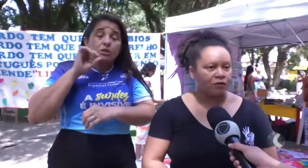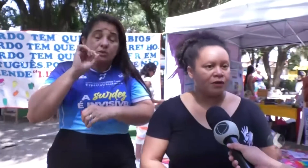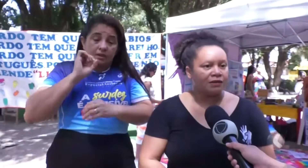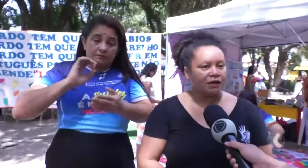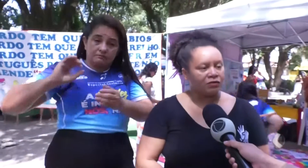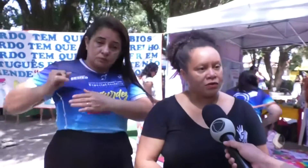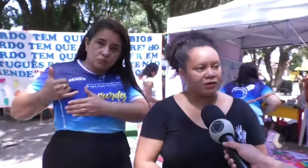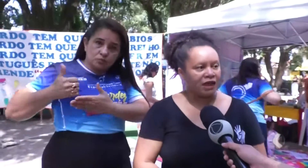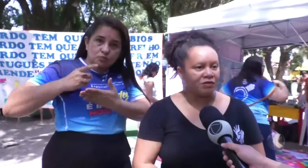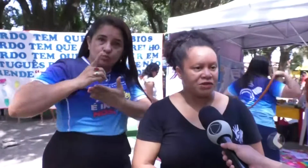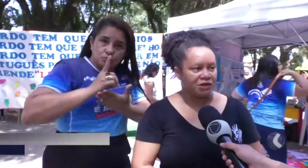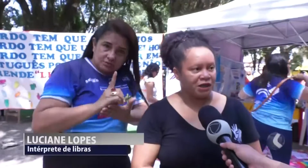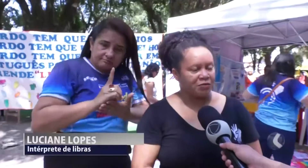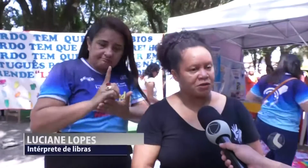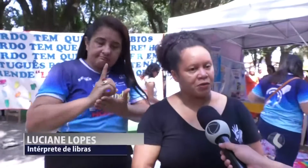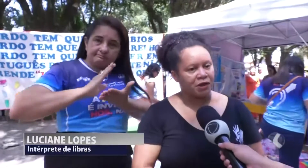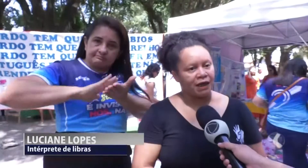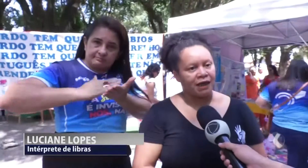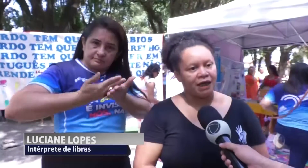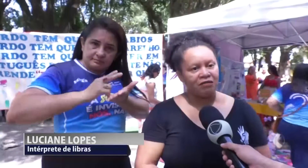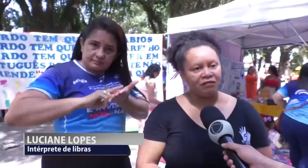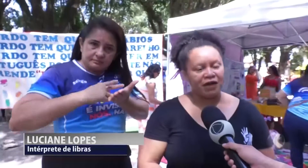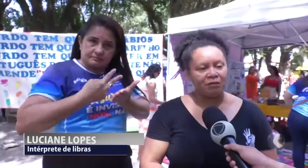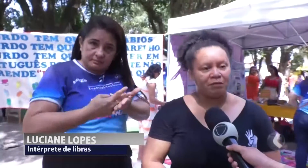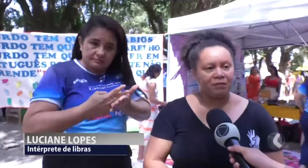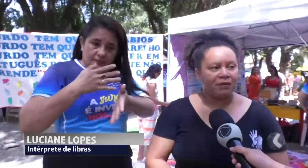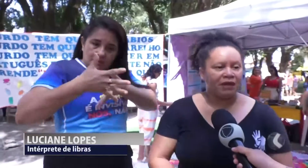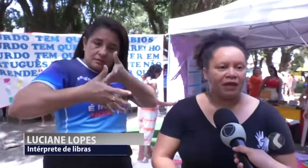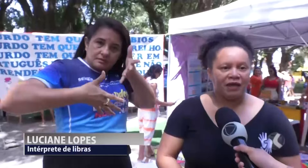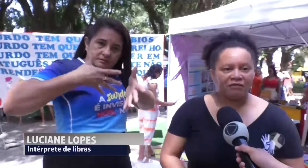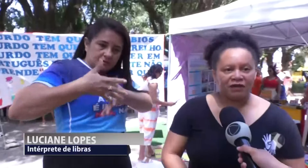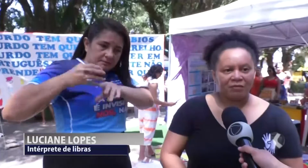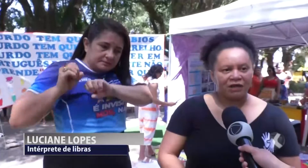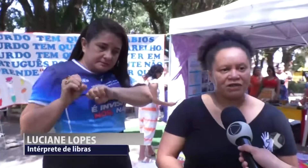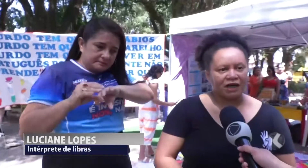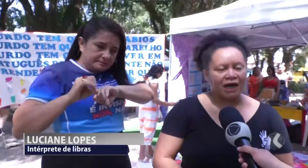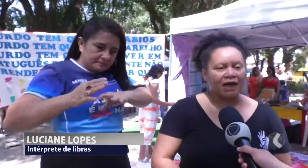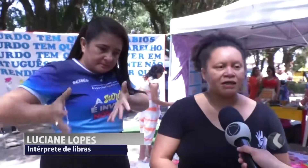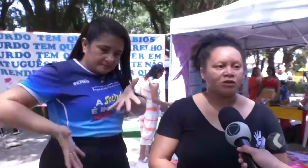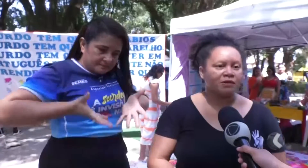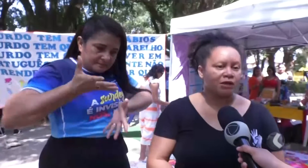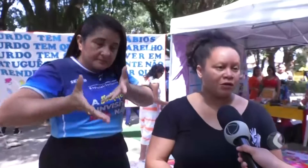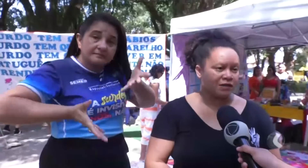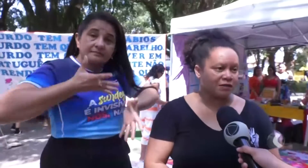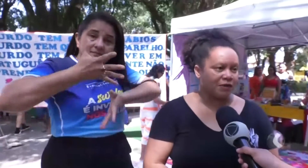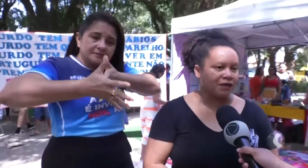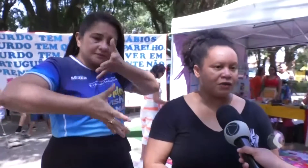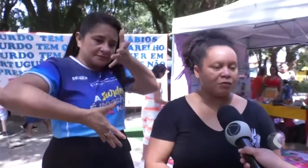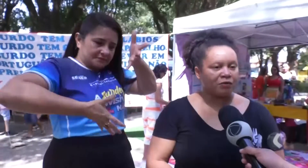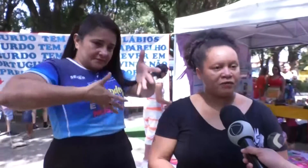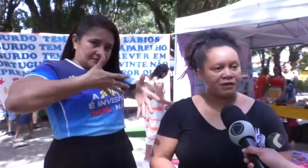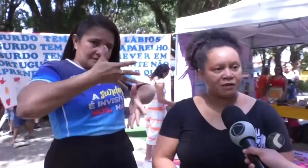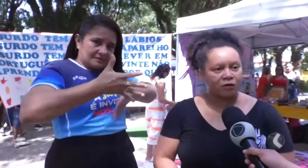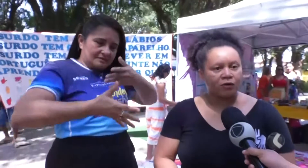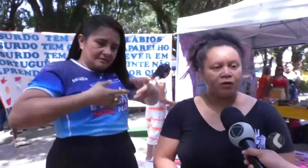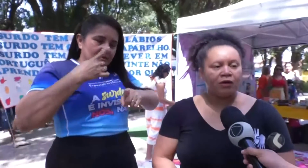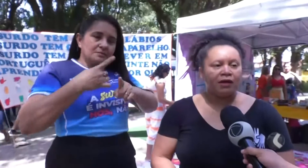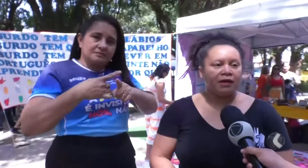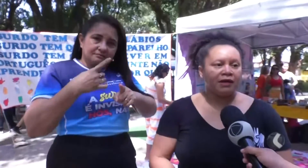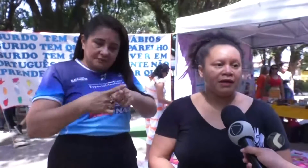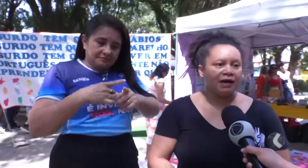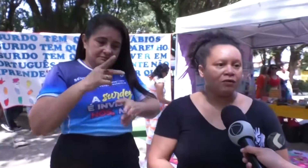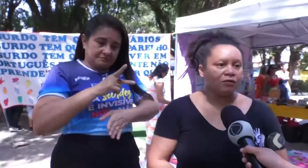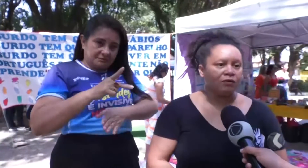professor, tradutor, intérprete de Libras, porque ele vai mediar sobre esse conhecimento entre o professor